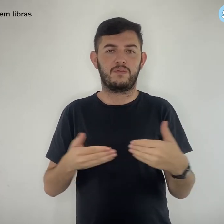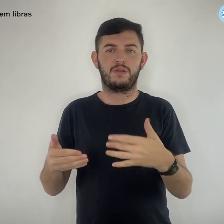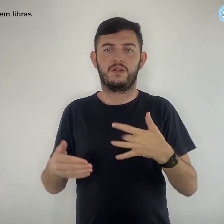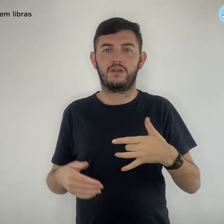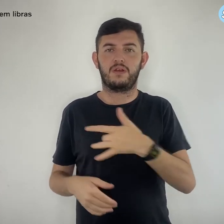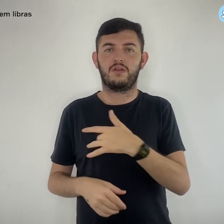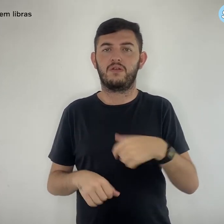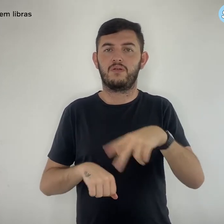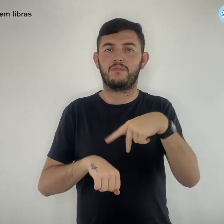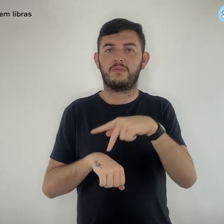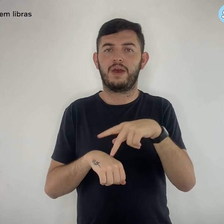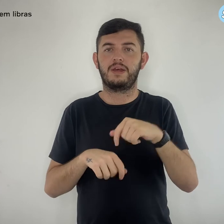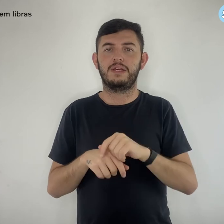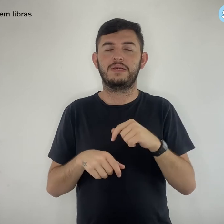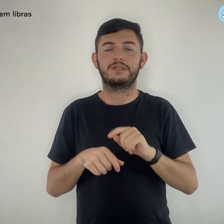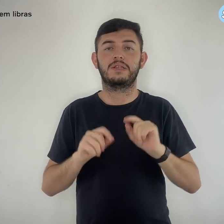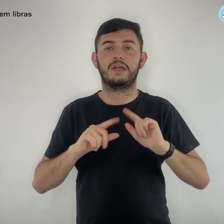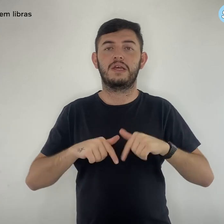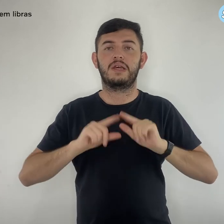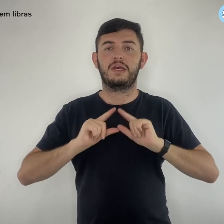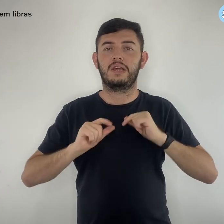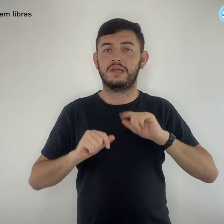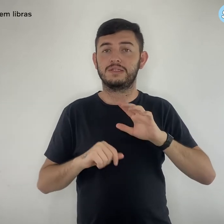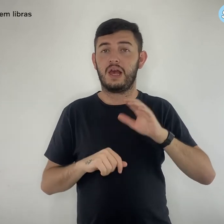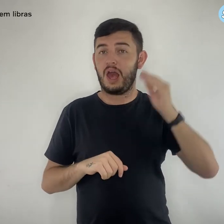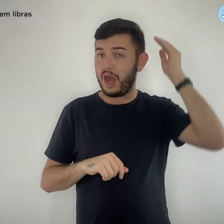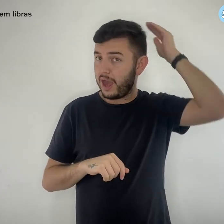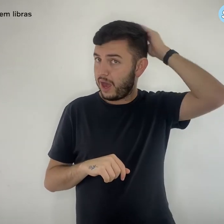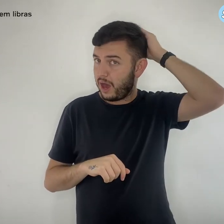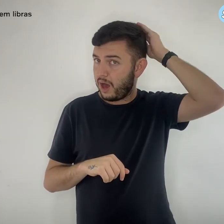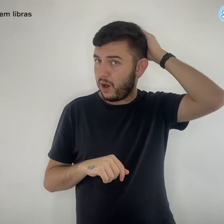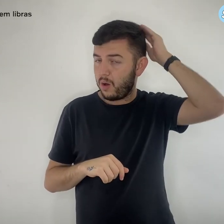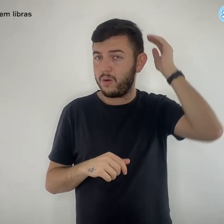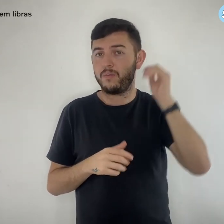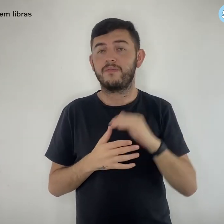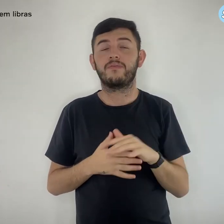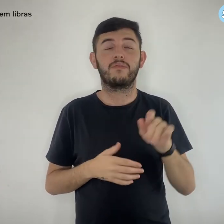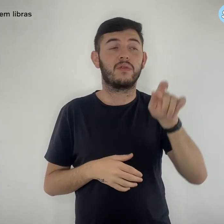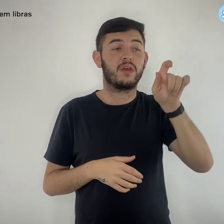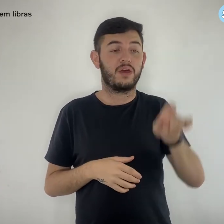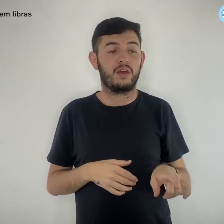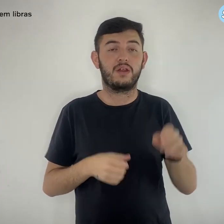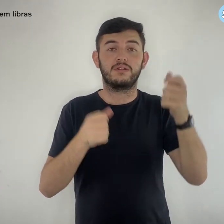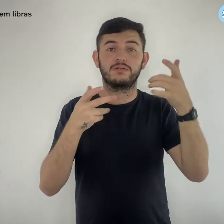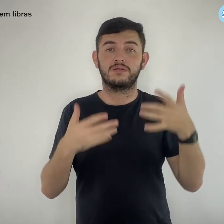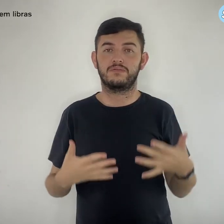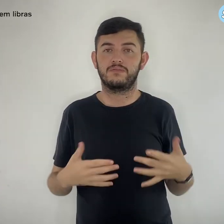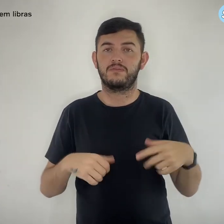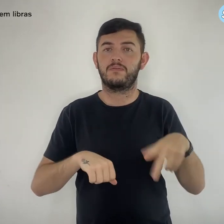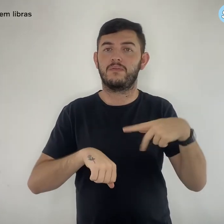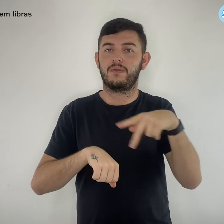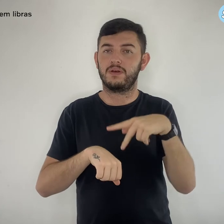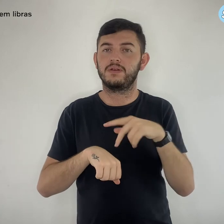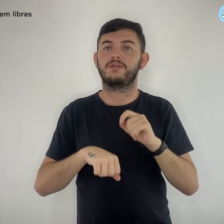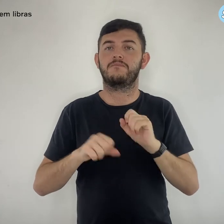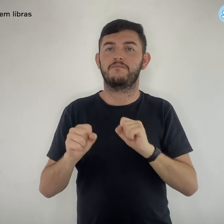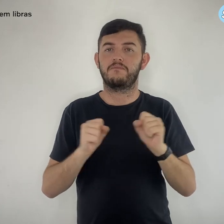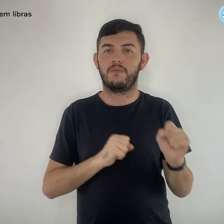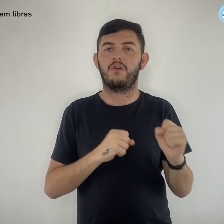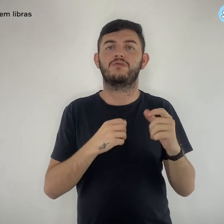Ministério da Saúde de Israel, Ancher Schaumann, disse que o país pode começar a